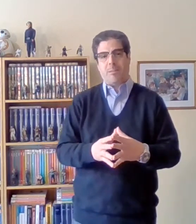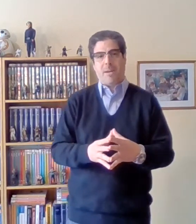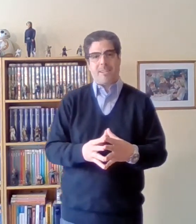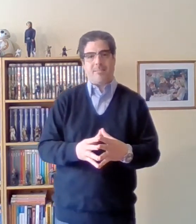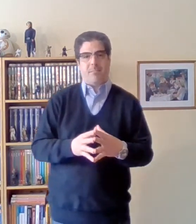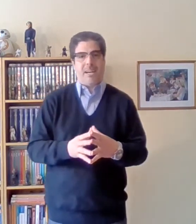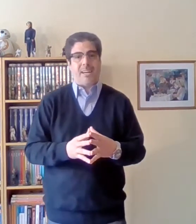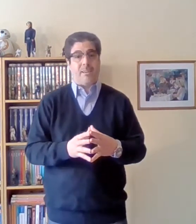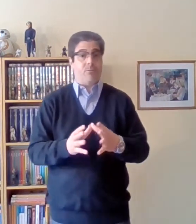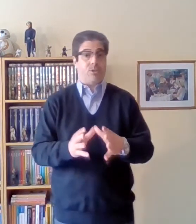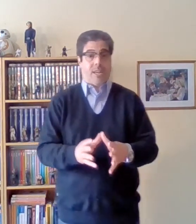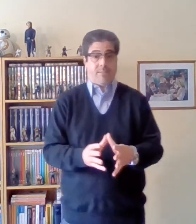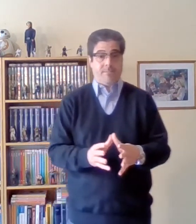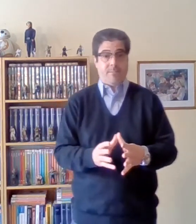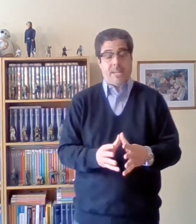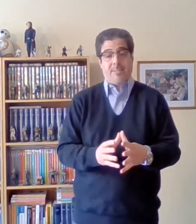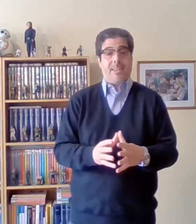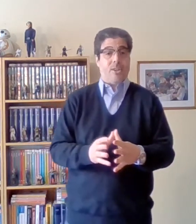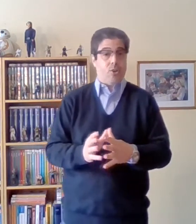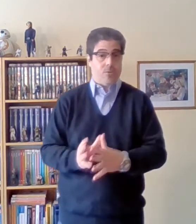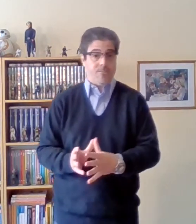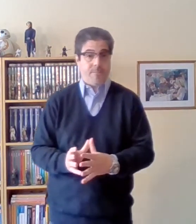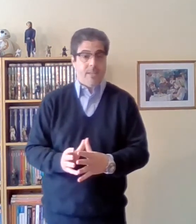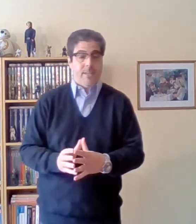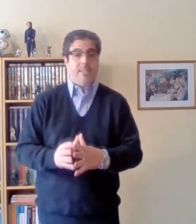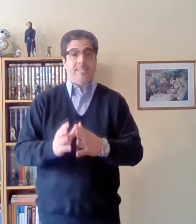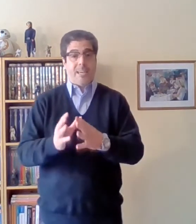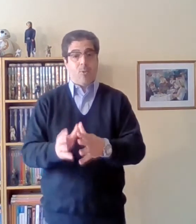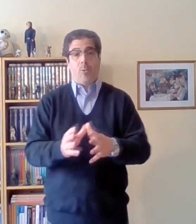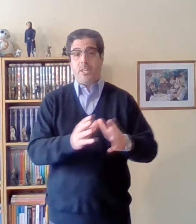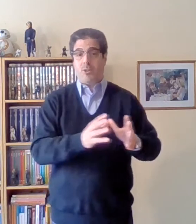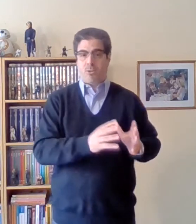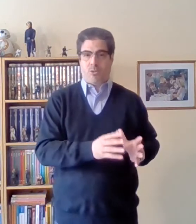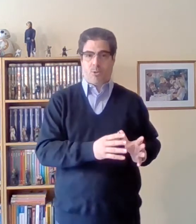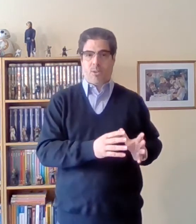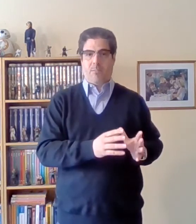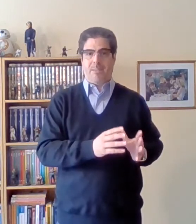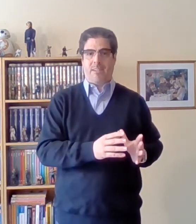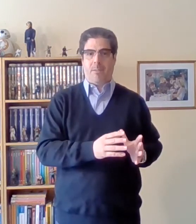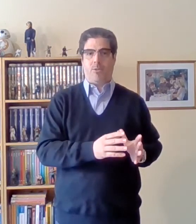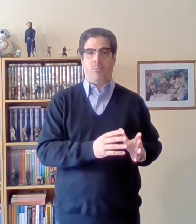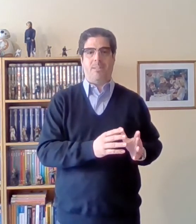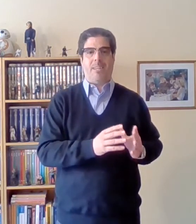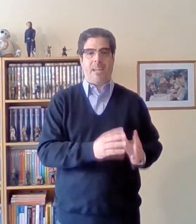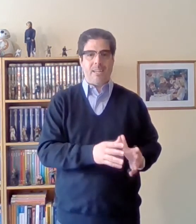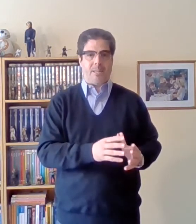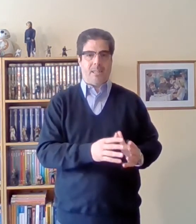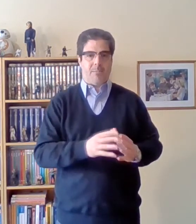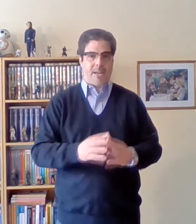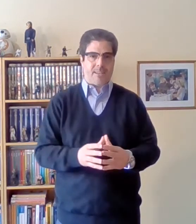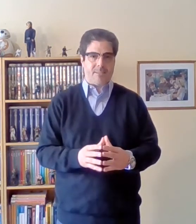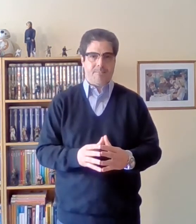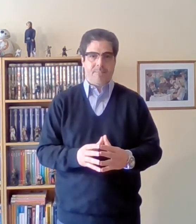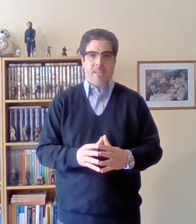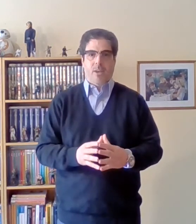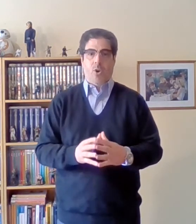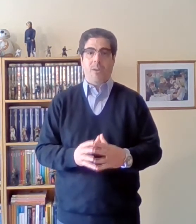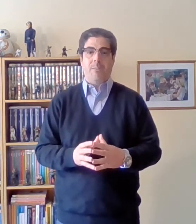Marx va a refutar, va a decir que no. Ya hemos visto nosotros que el pensamiento materialista de Marx, obviamente